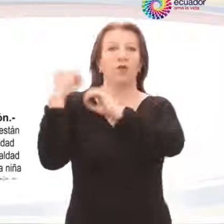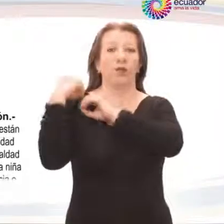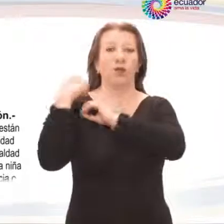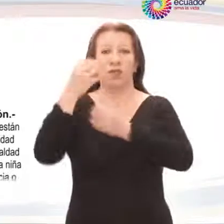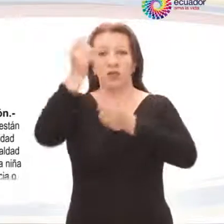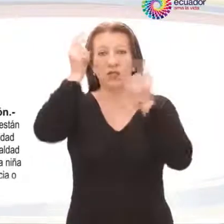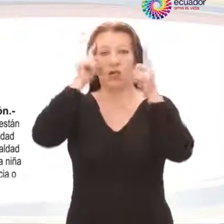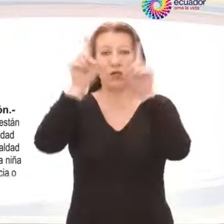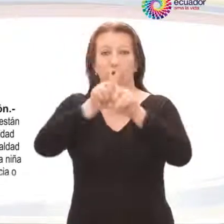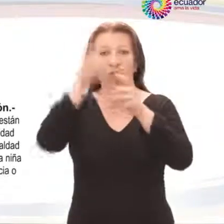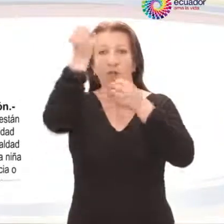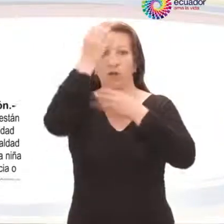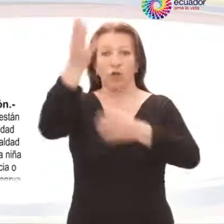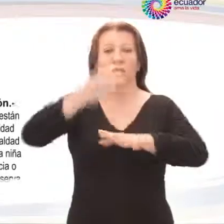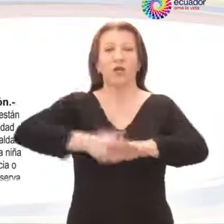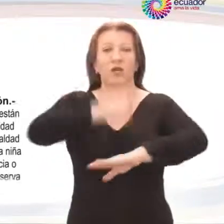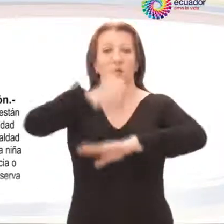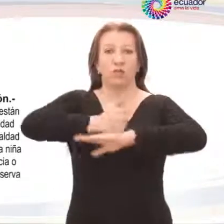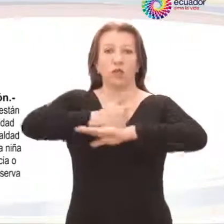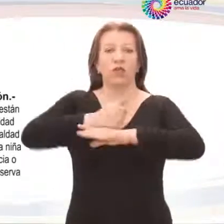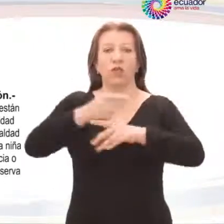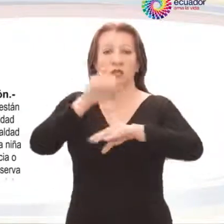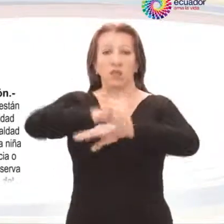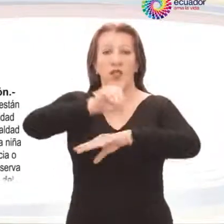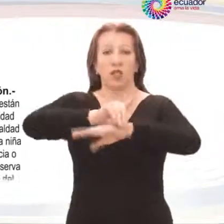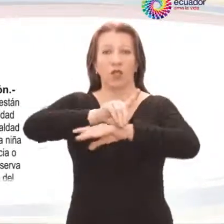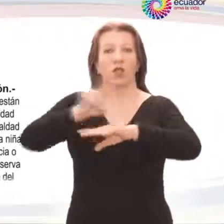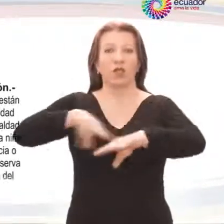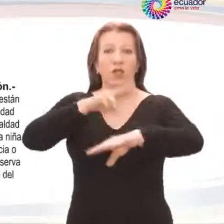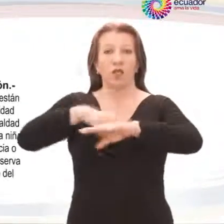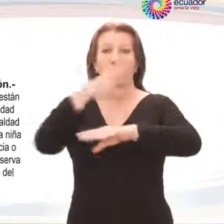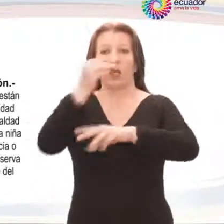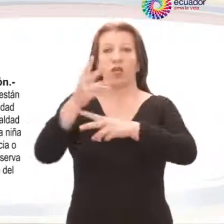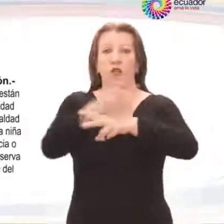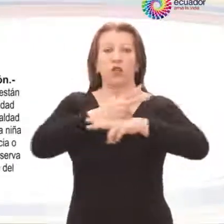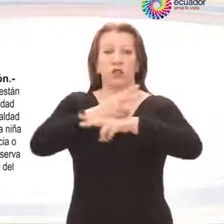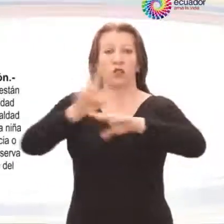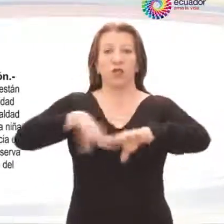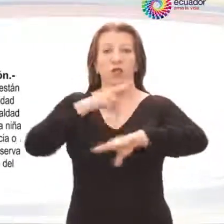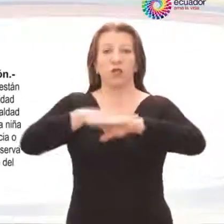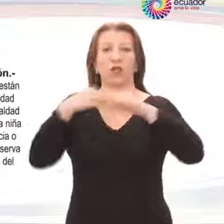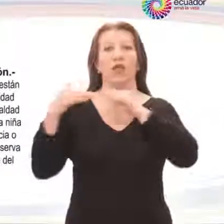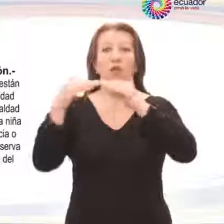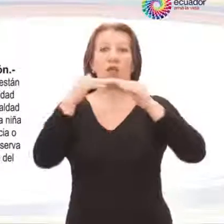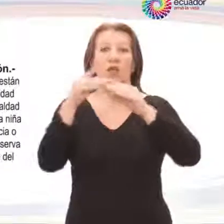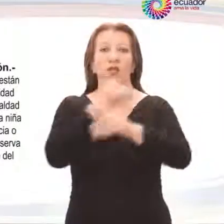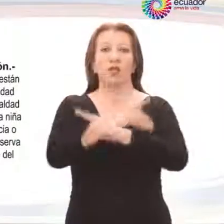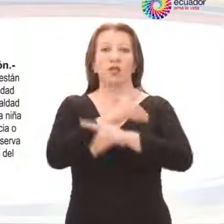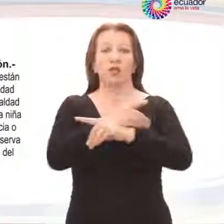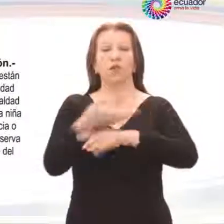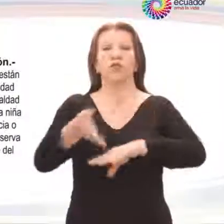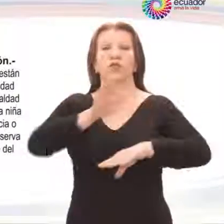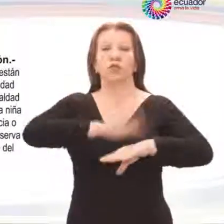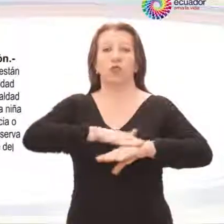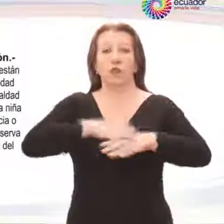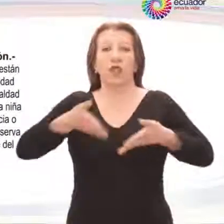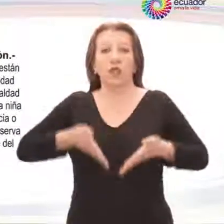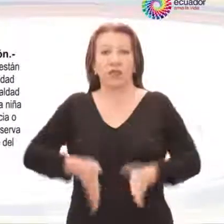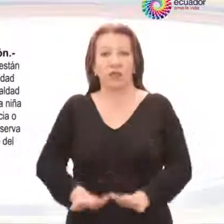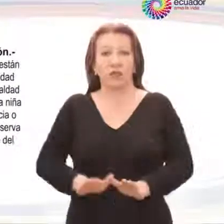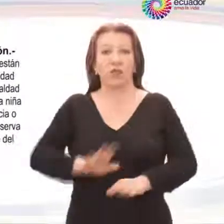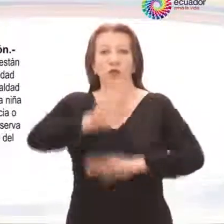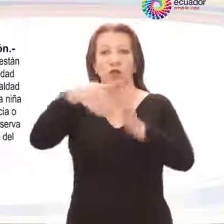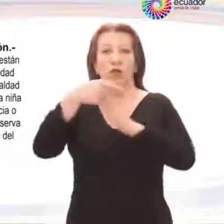a reportar inmediatamente a la Autoridad Sanitaria Nacional y al Consejo Nacional de Igualdad de Discapacidades sobre el